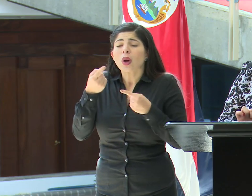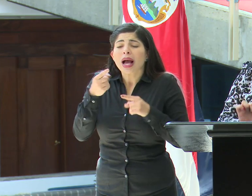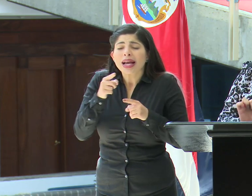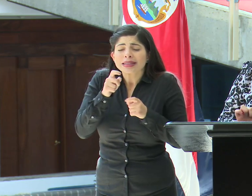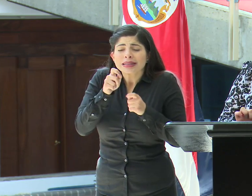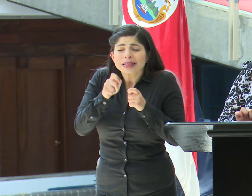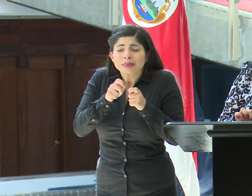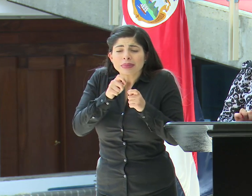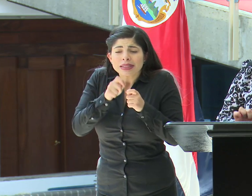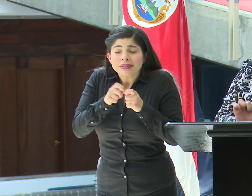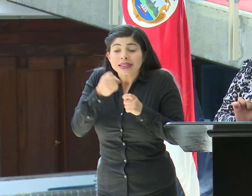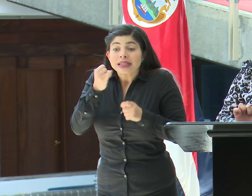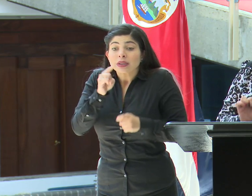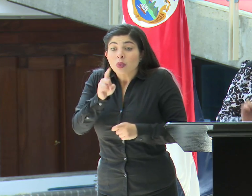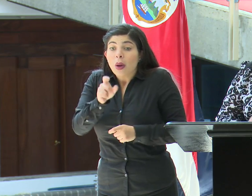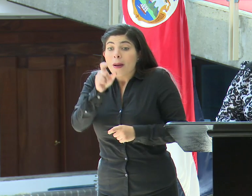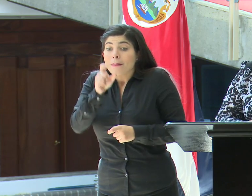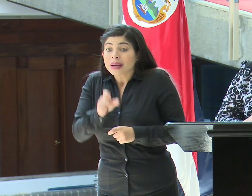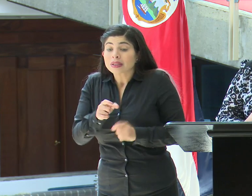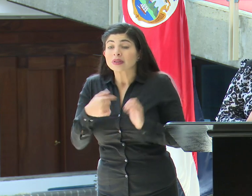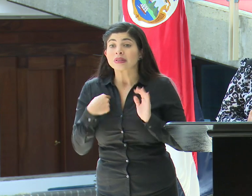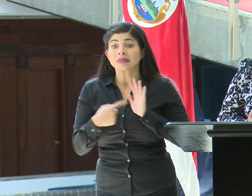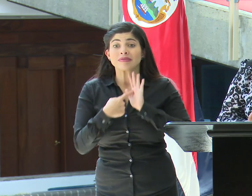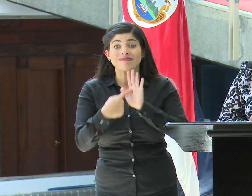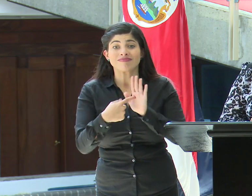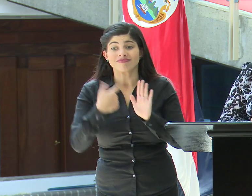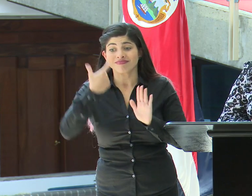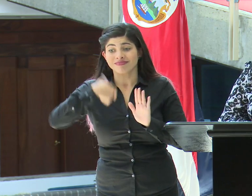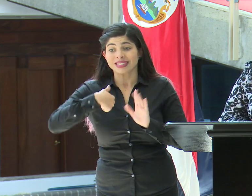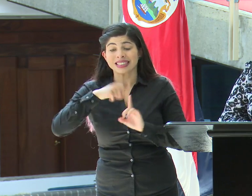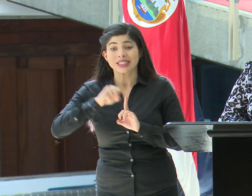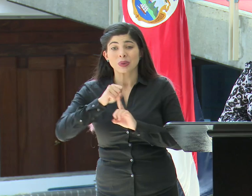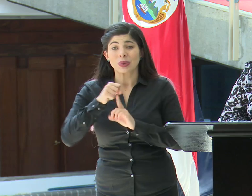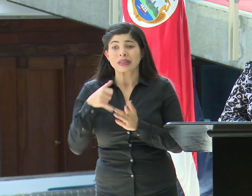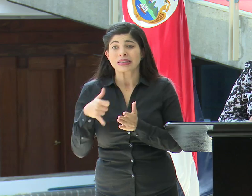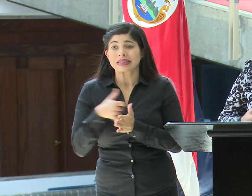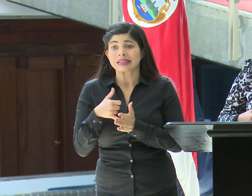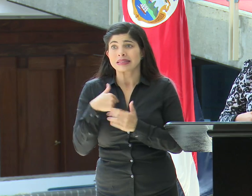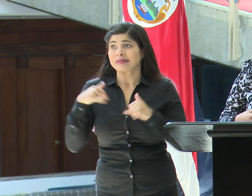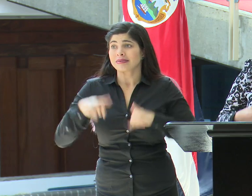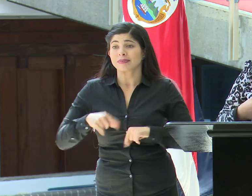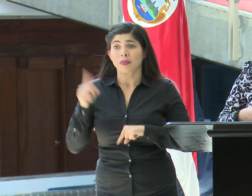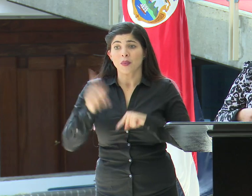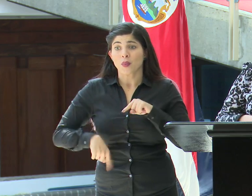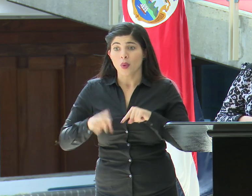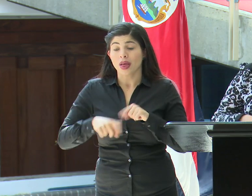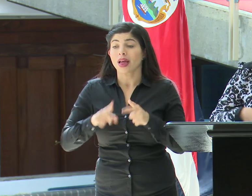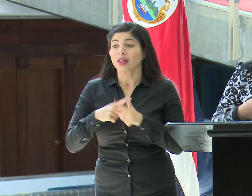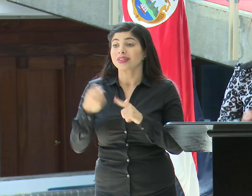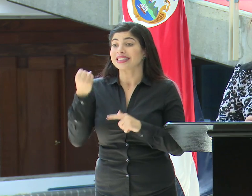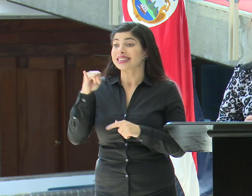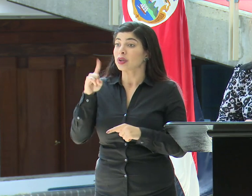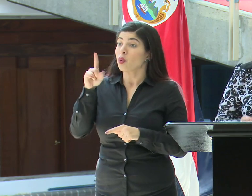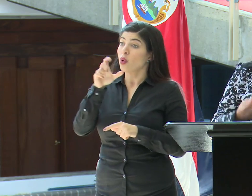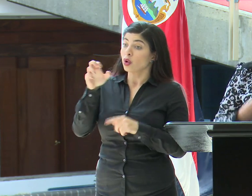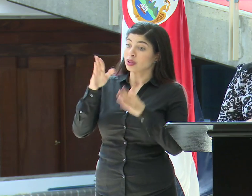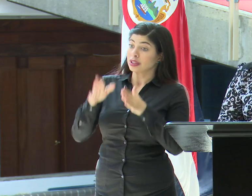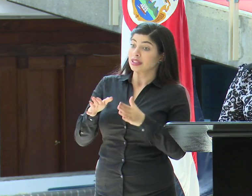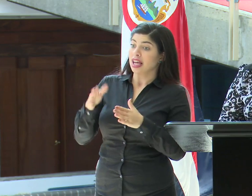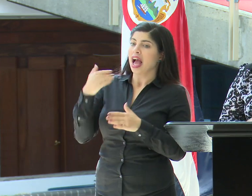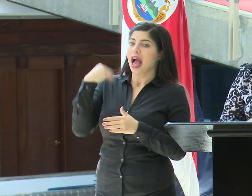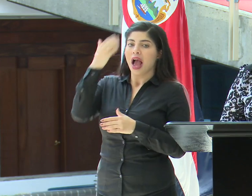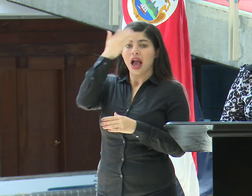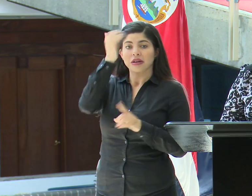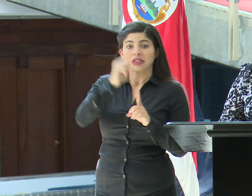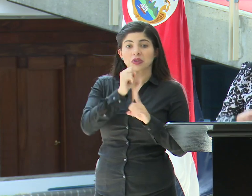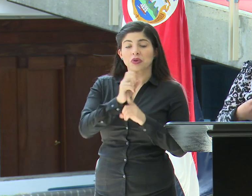específicos de personas que demuestren una condición de vulnerabilidad. Así que un costarricense que viaje conociendo